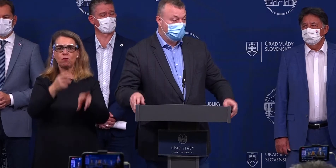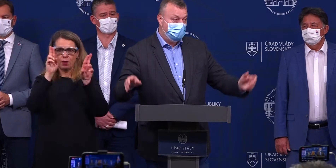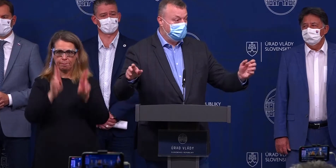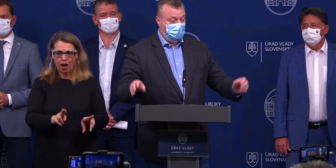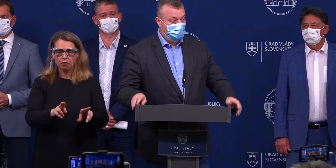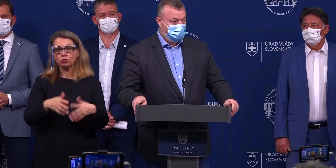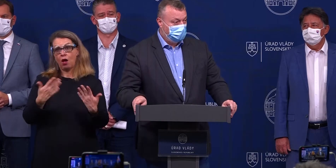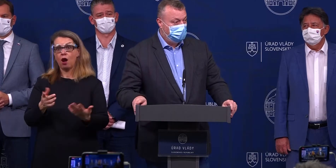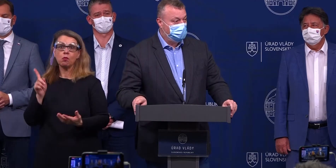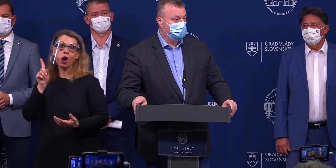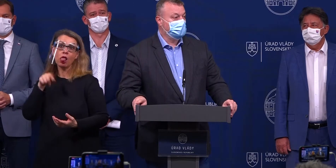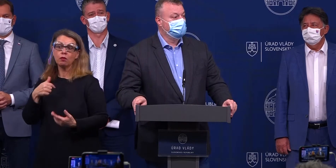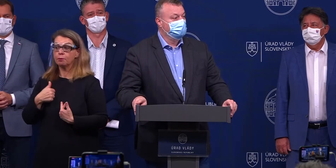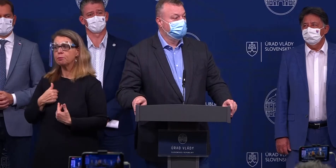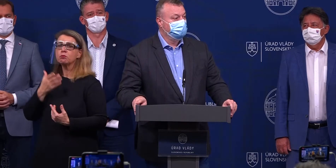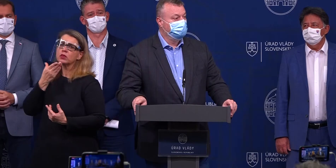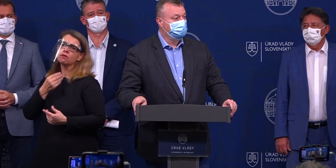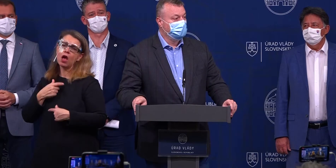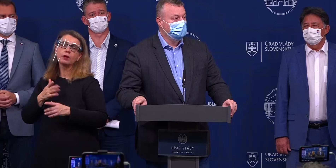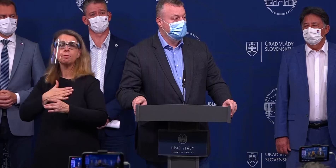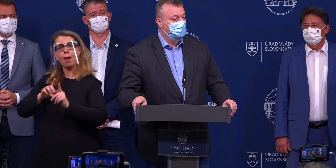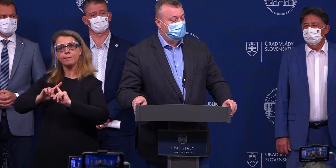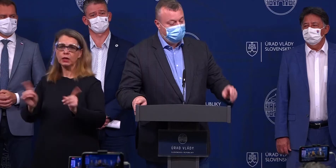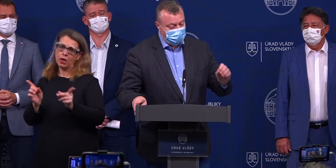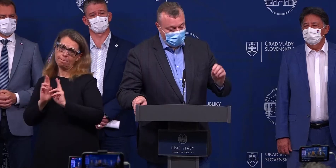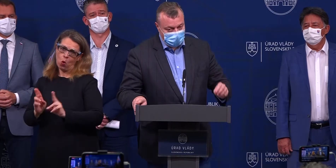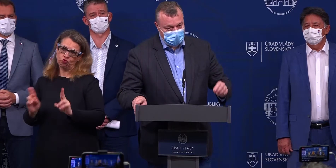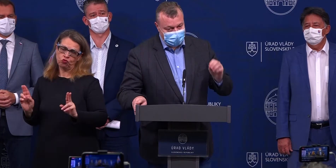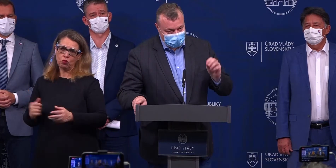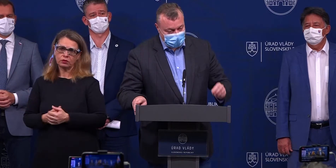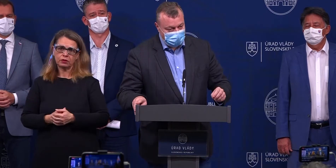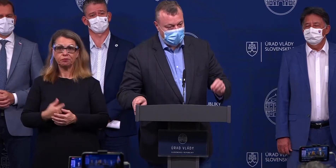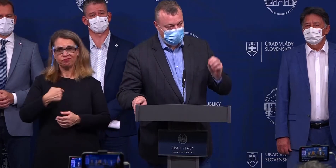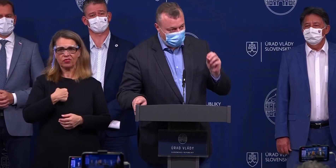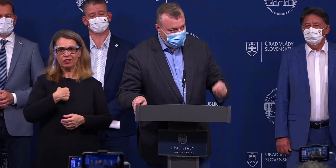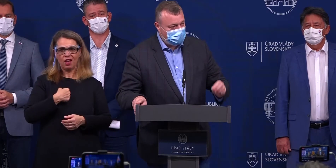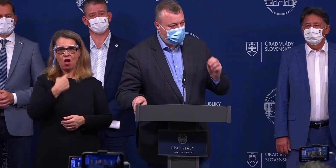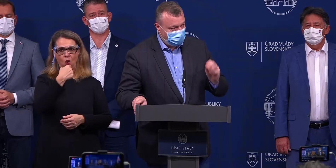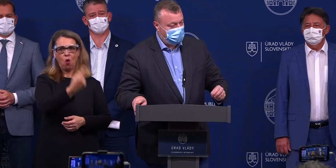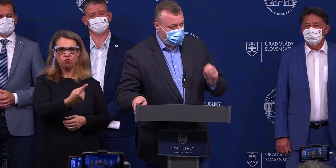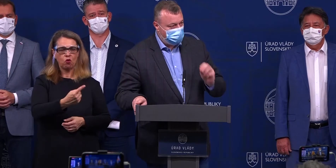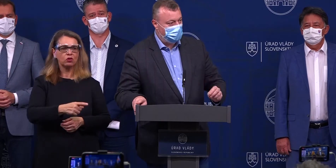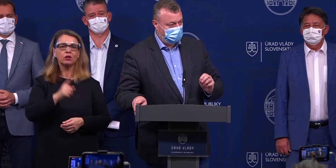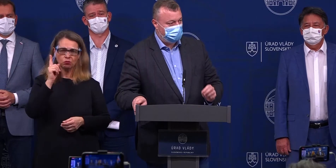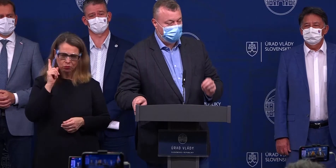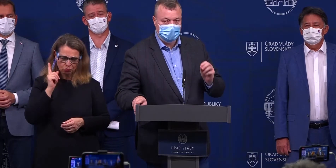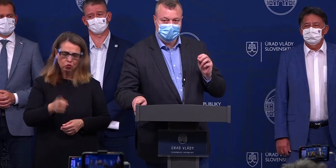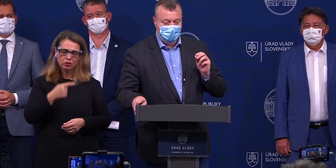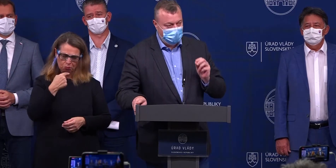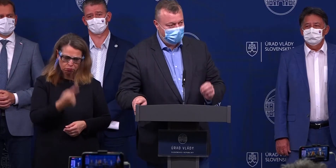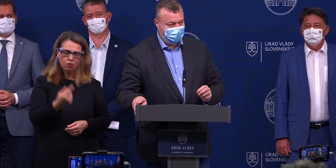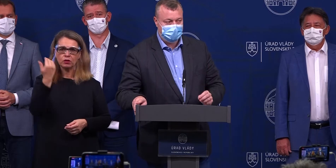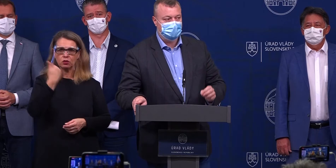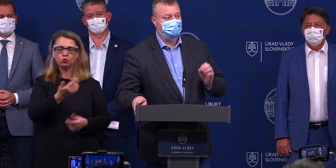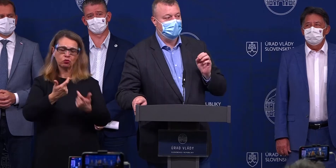Alebo sa budeme tváriť, že sú nejaké iné možnosti. A ja vám hovorím, že dnes treba vedomiť si všetkej nepopularity. Povedať